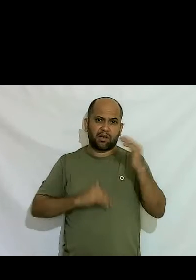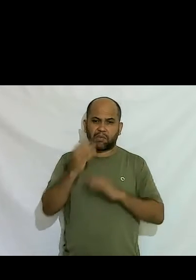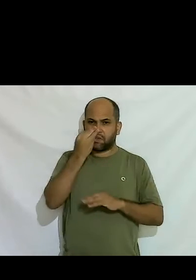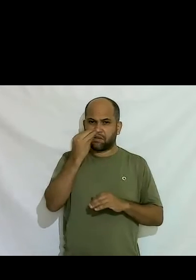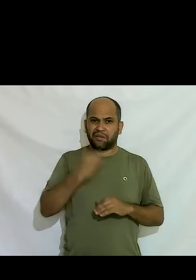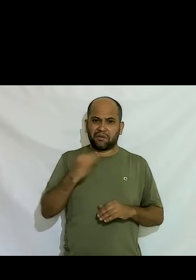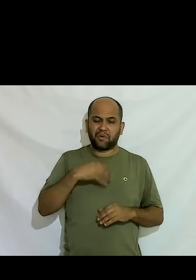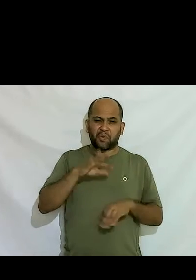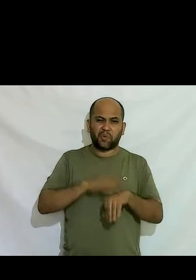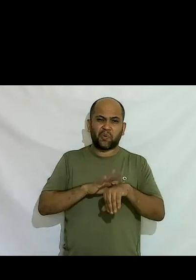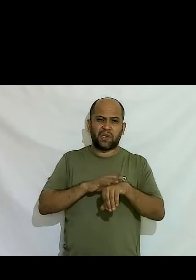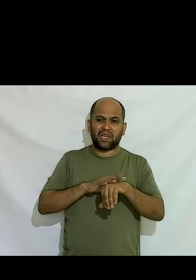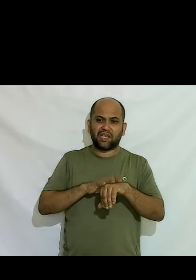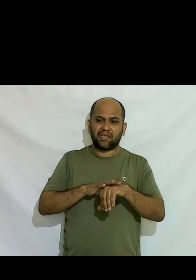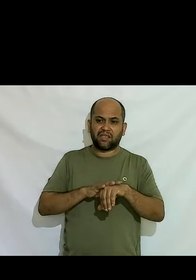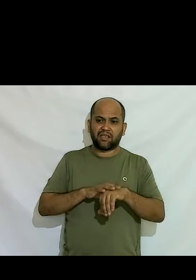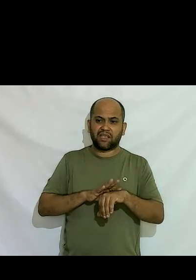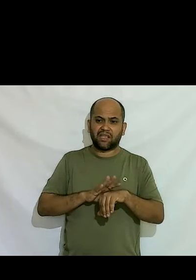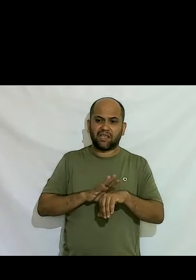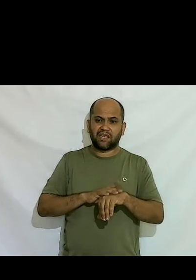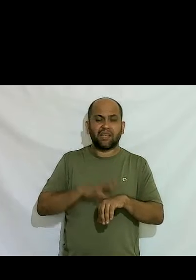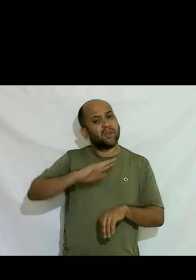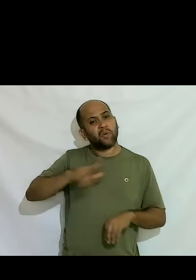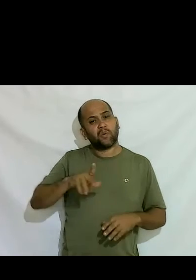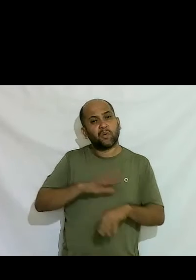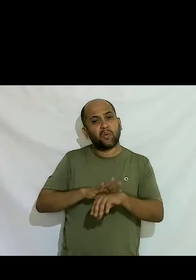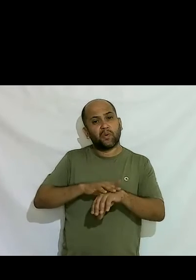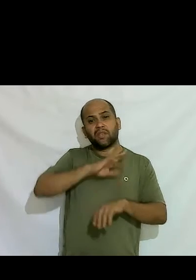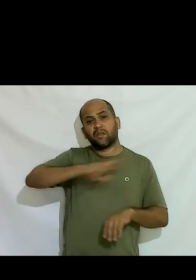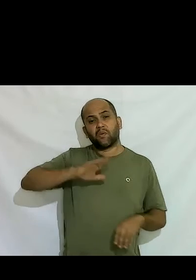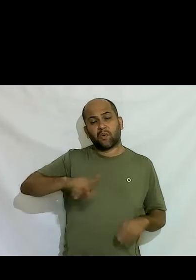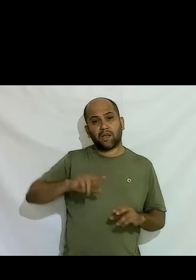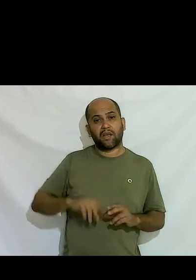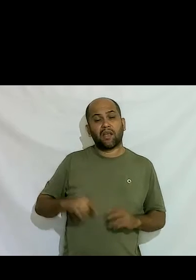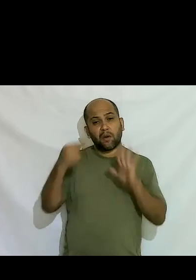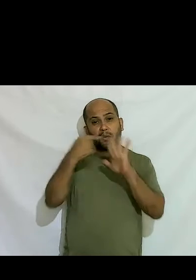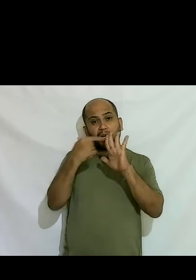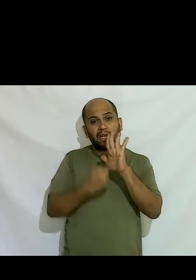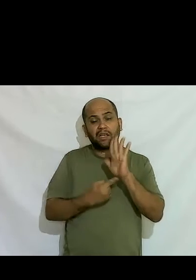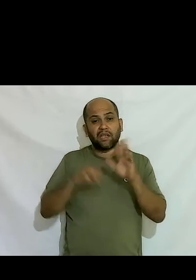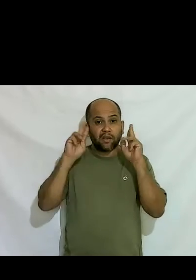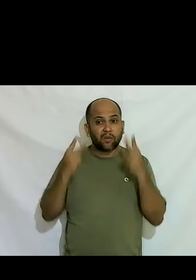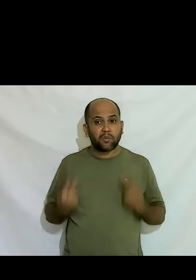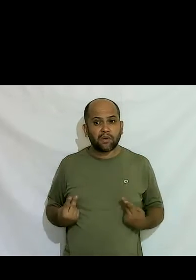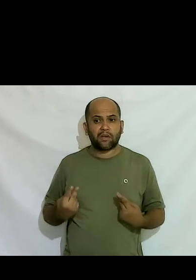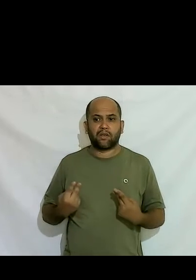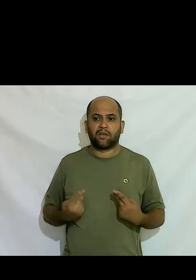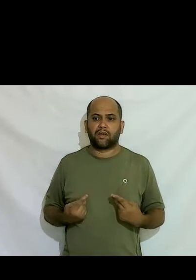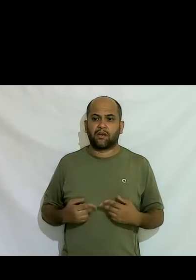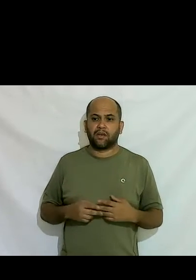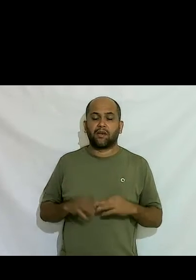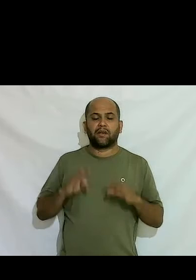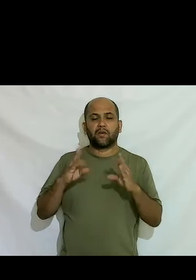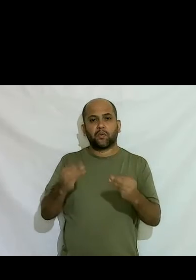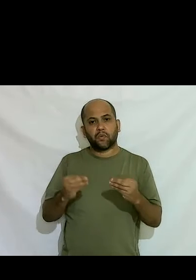né que raio que não é doença é uma característica humana né então tudo isso foi